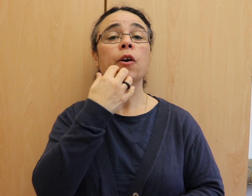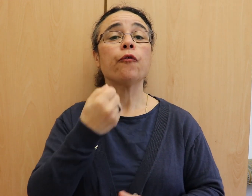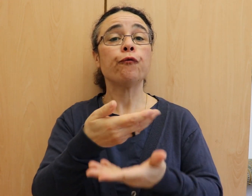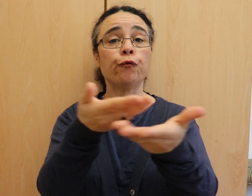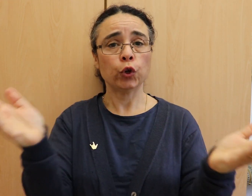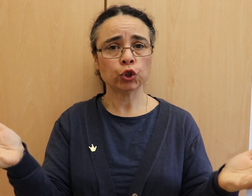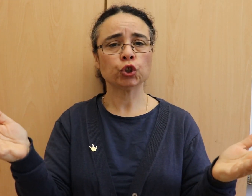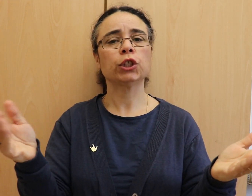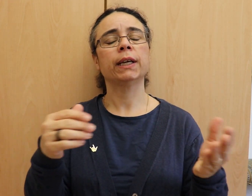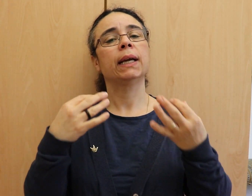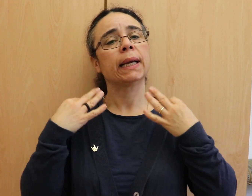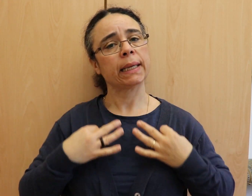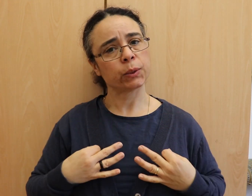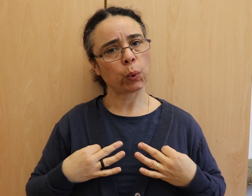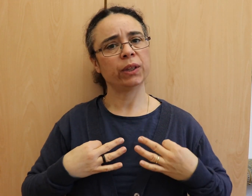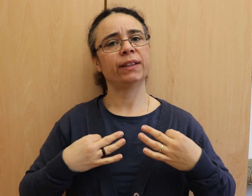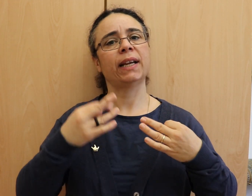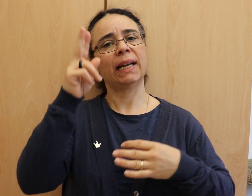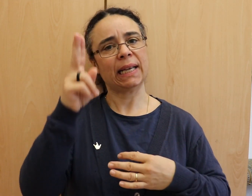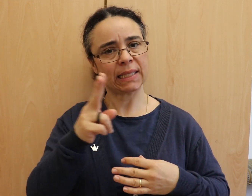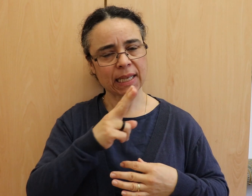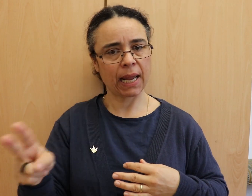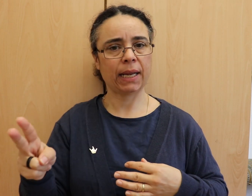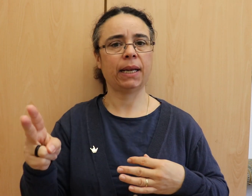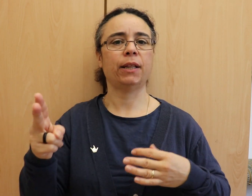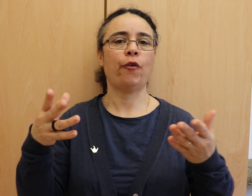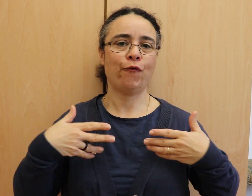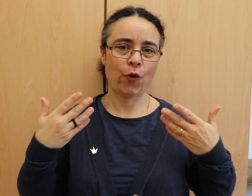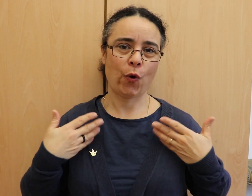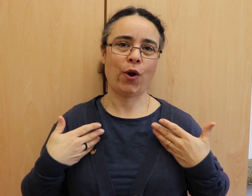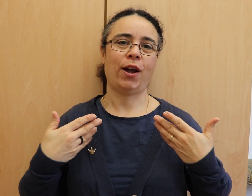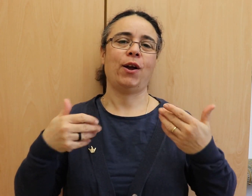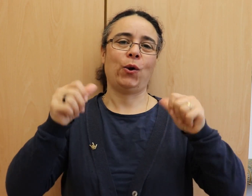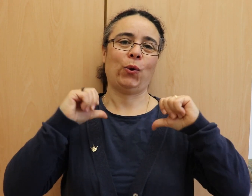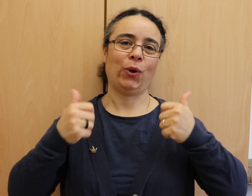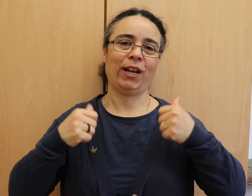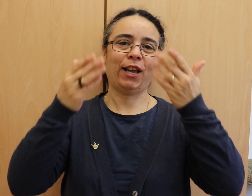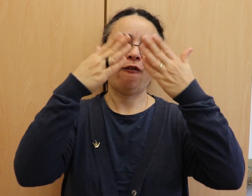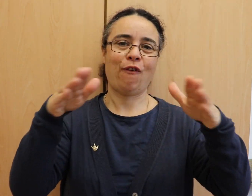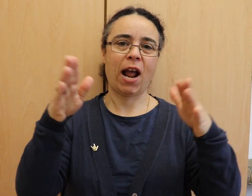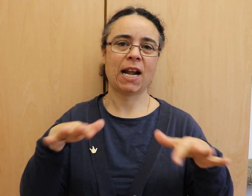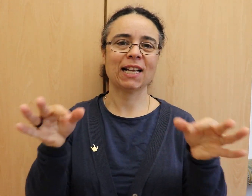glückliche und gesegnete Weihnachtstage. Danke, danke, danke, danke. Danke.